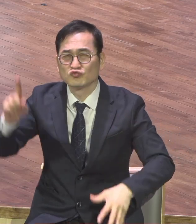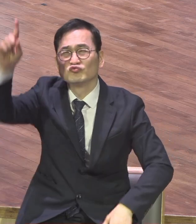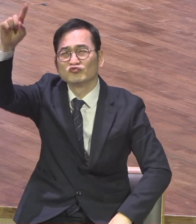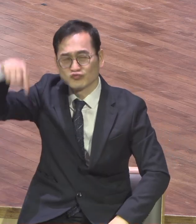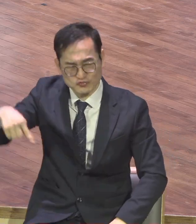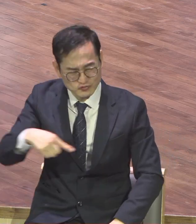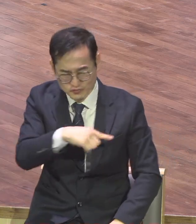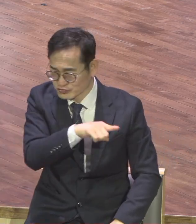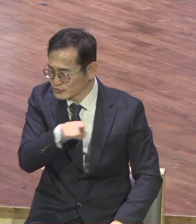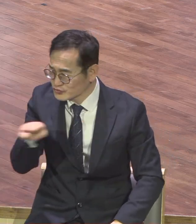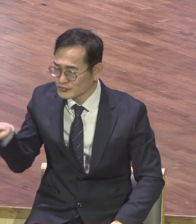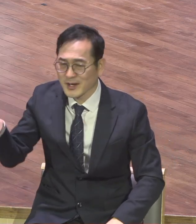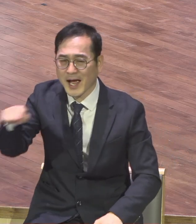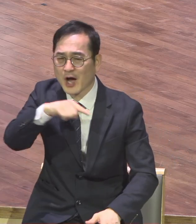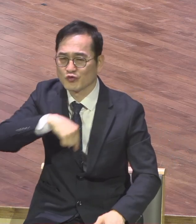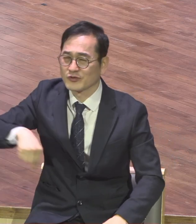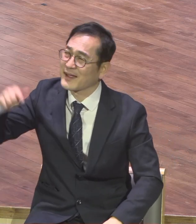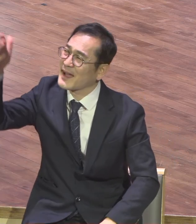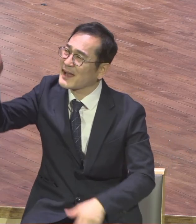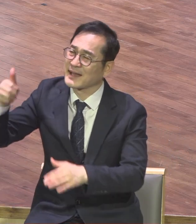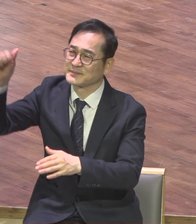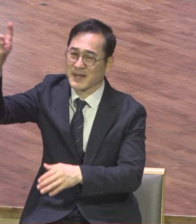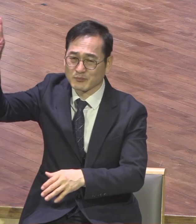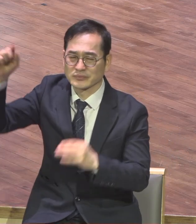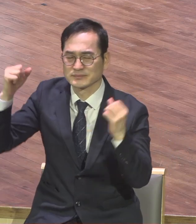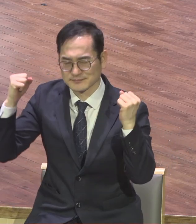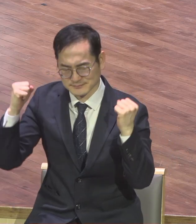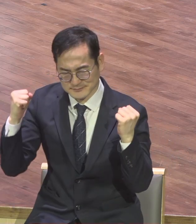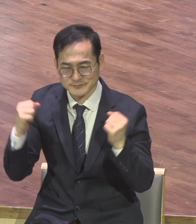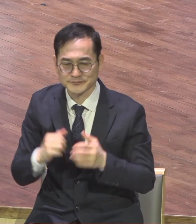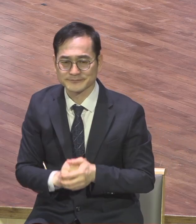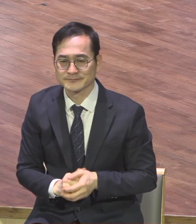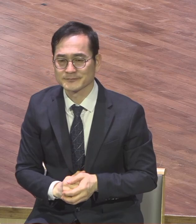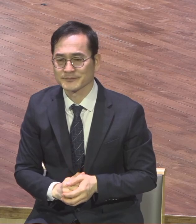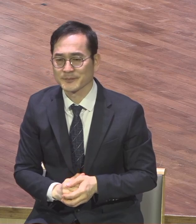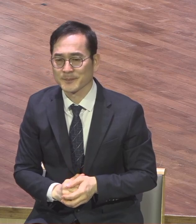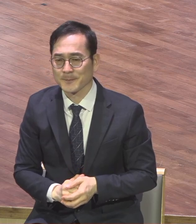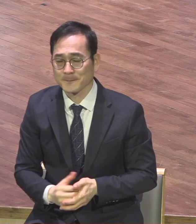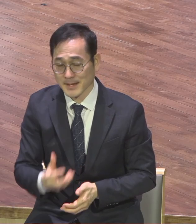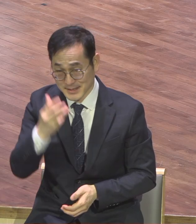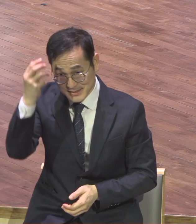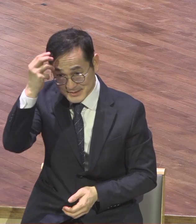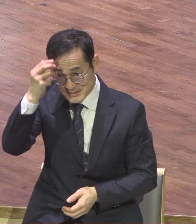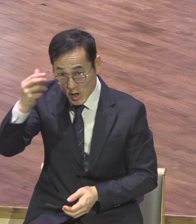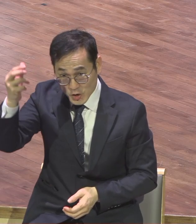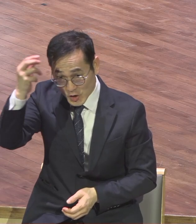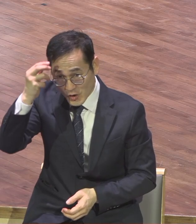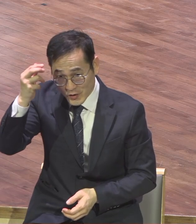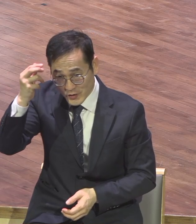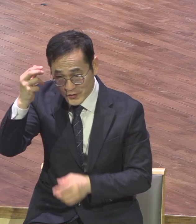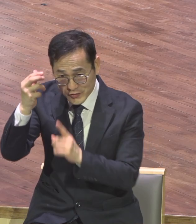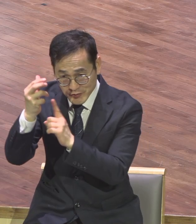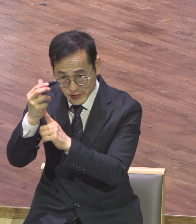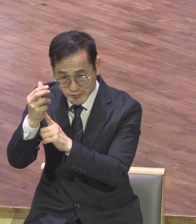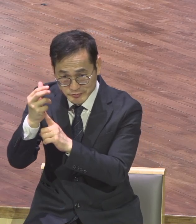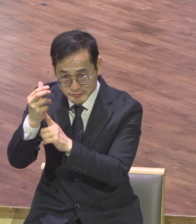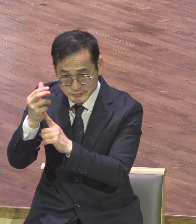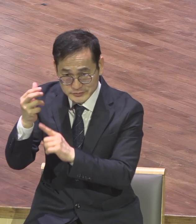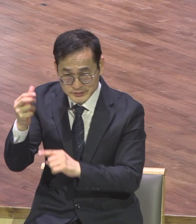성령이 우리를 하나되게 하신 것을 힘써 지키한다고 강조한